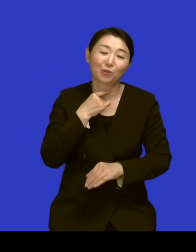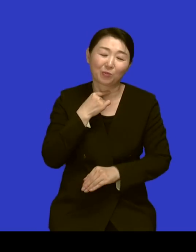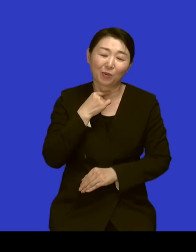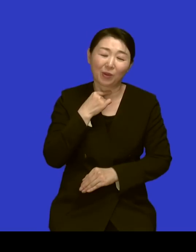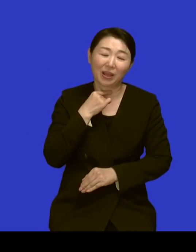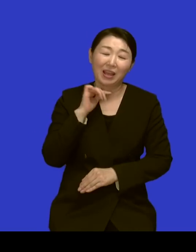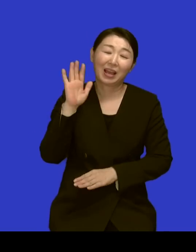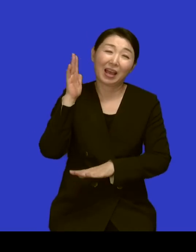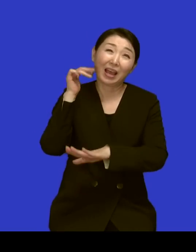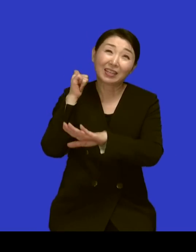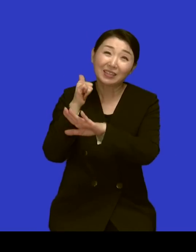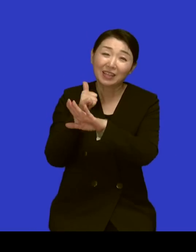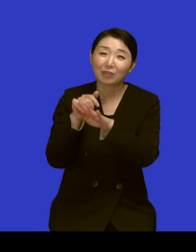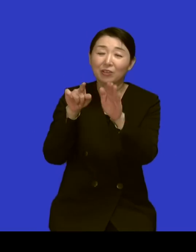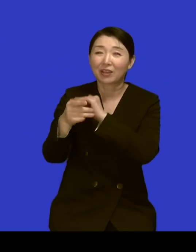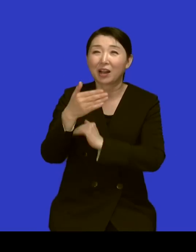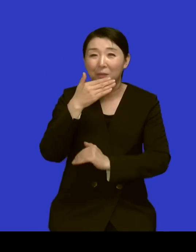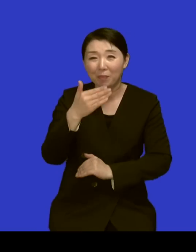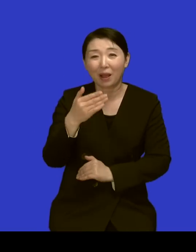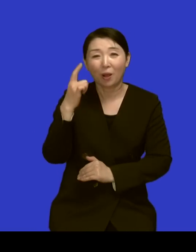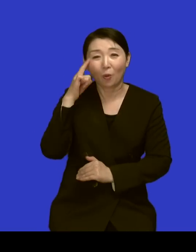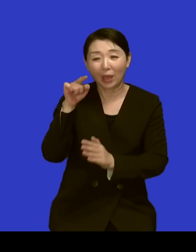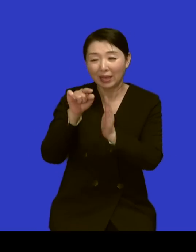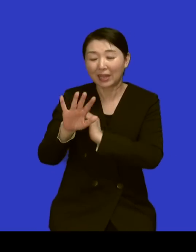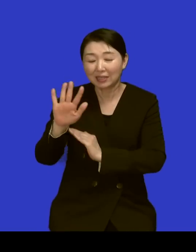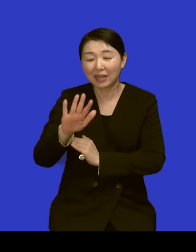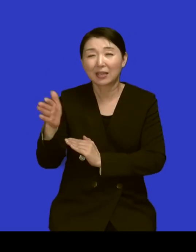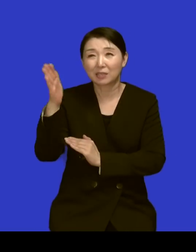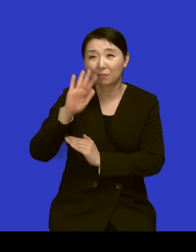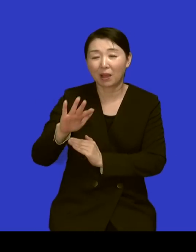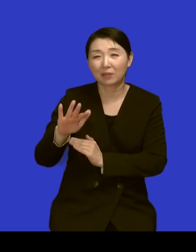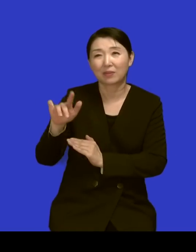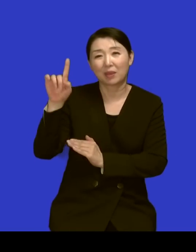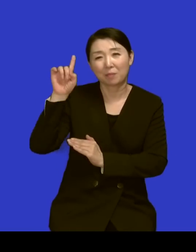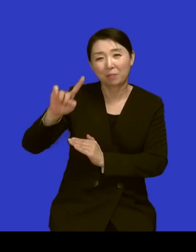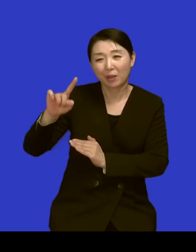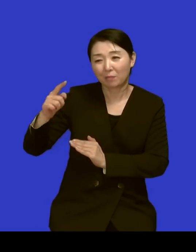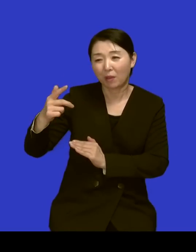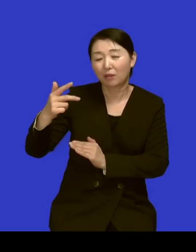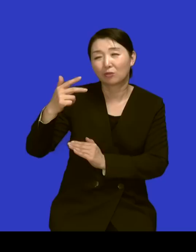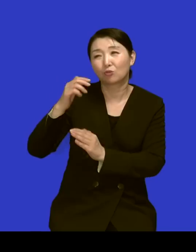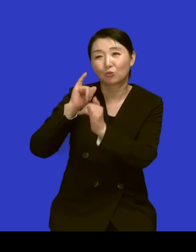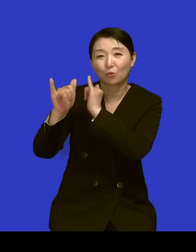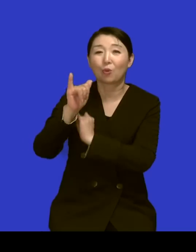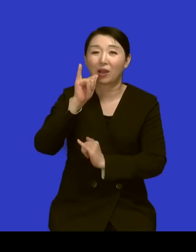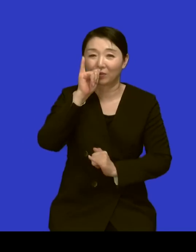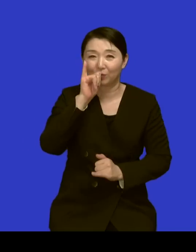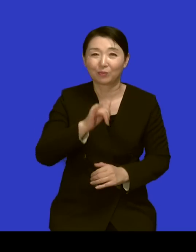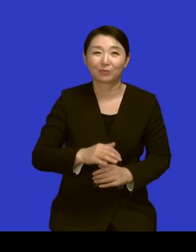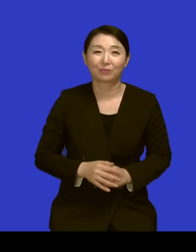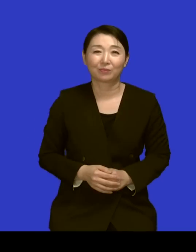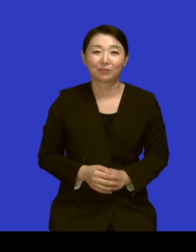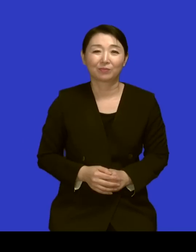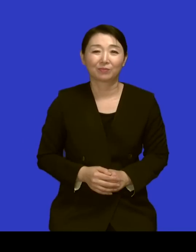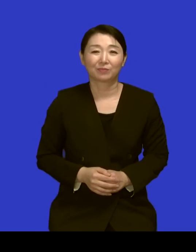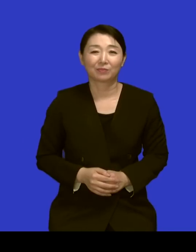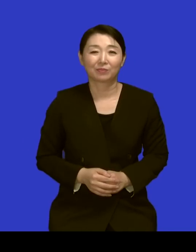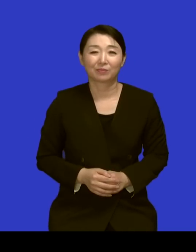안 가도 맨날 통화하고 얘기를 해요 네 현지 상황도 네 매일 네 네 아마 지금 방송을